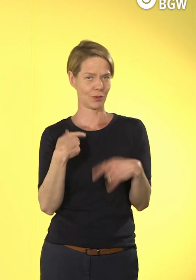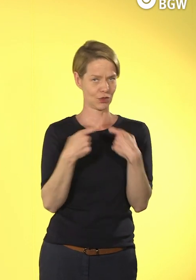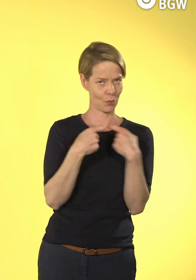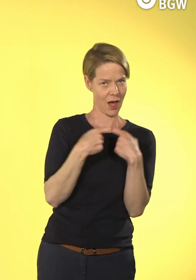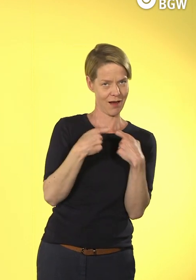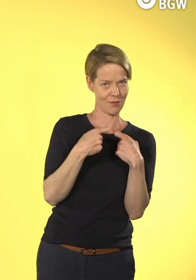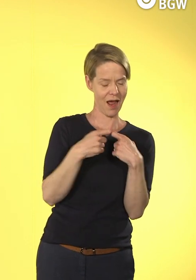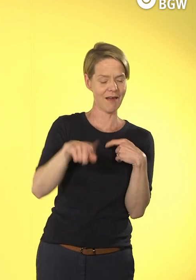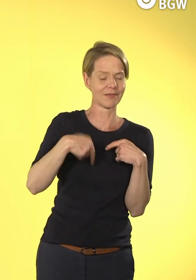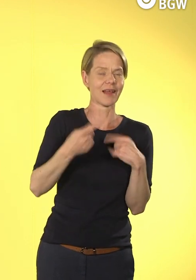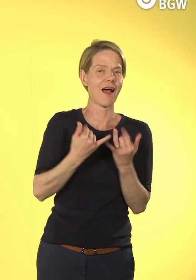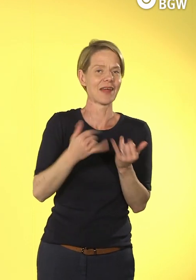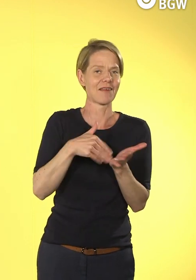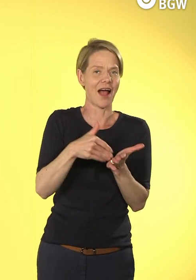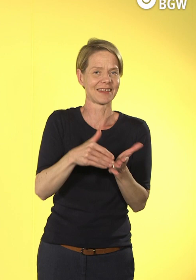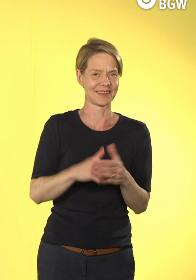Danke sehr.